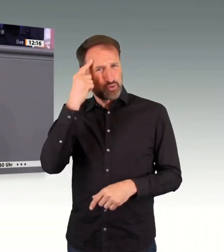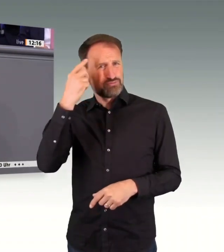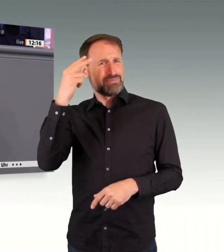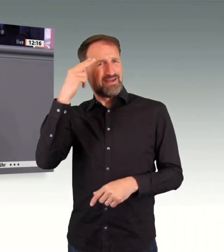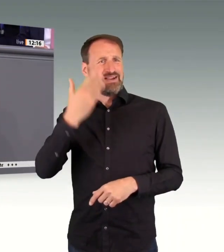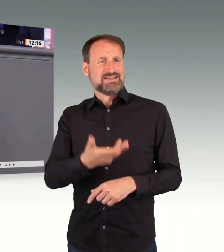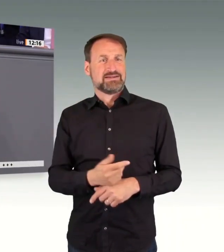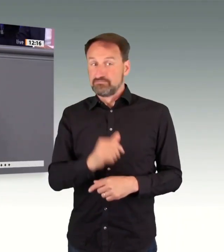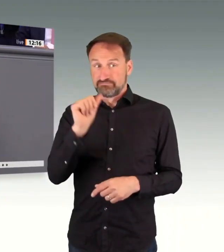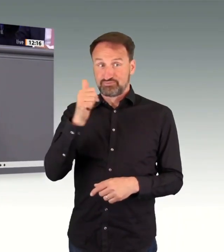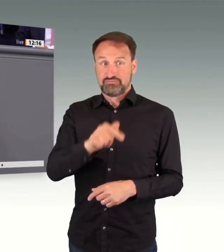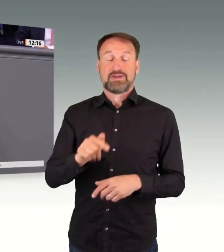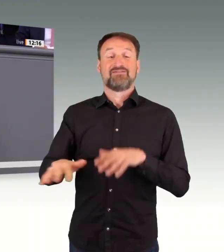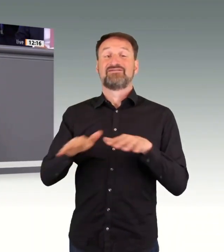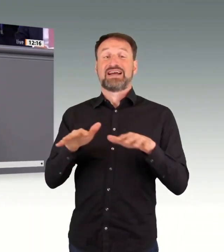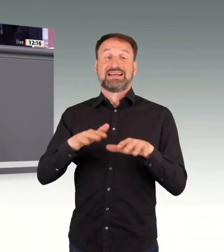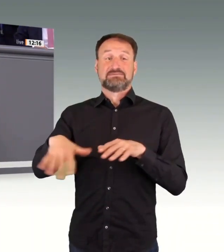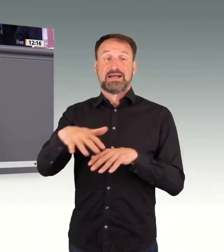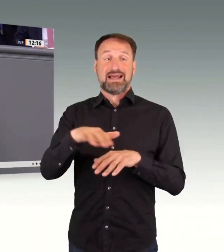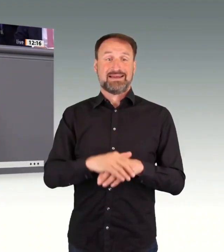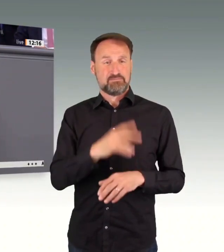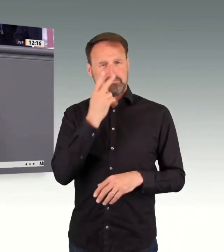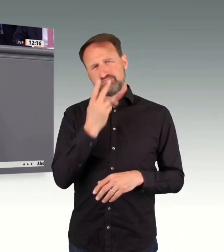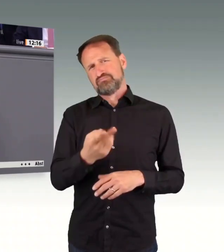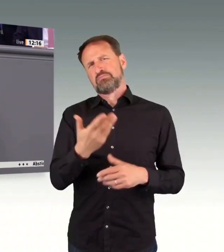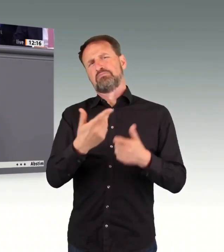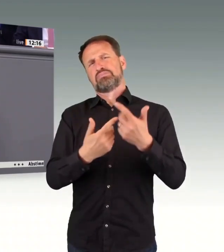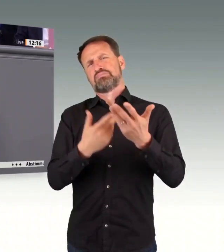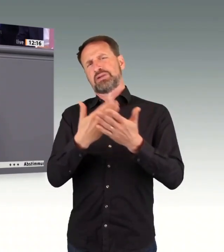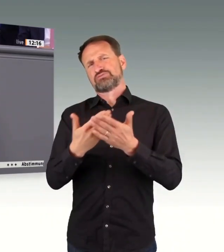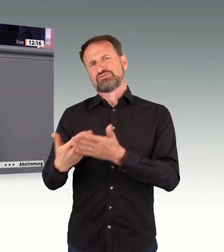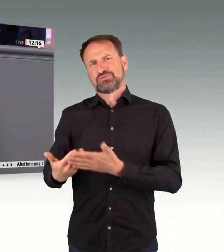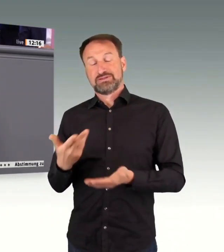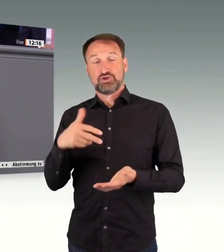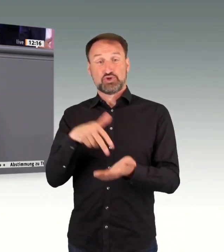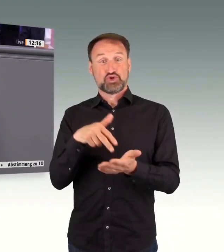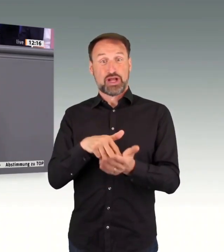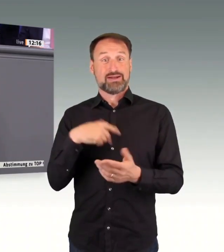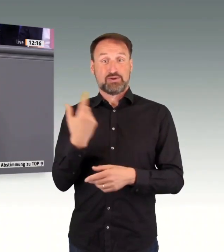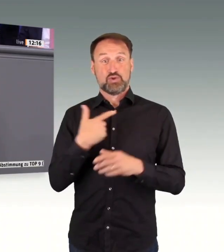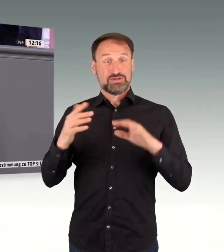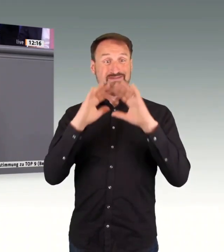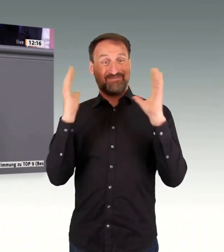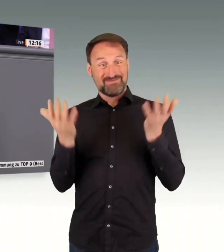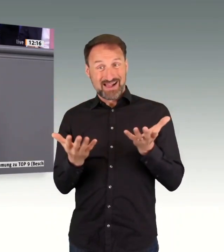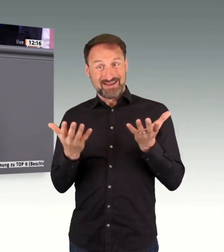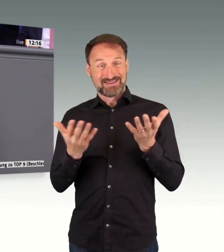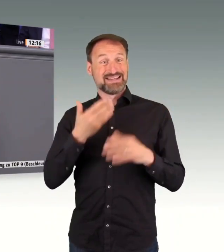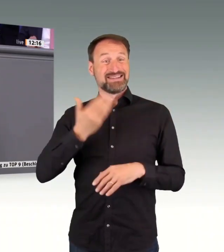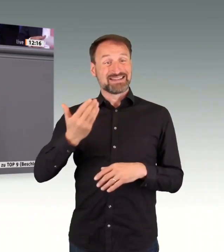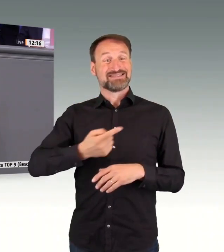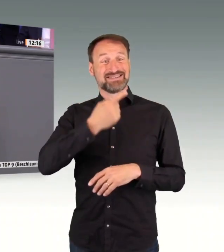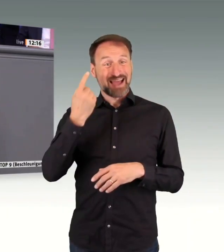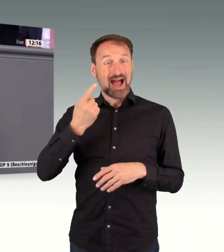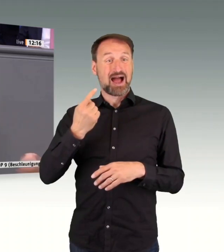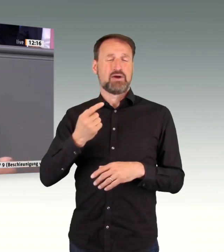Antworten in Ihrem Antrag stoßen wir auf circa 30 Maßnahmen, von denen einige wirklich gut sind.